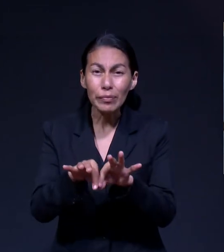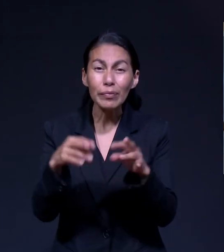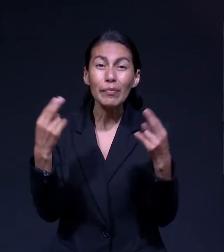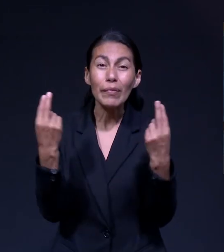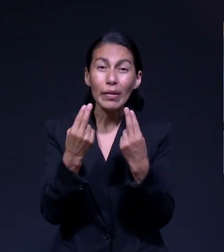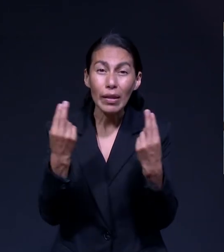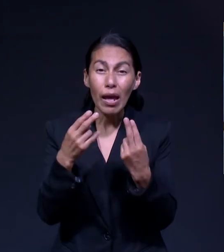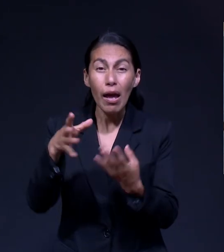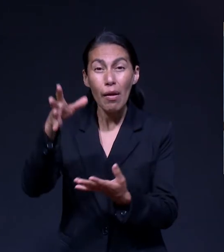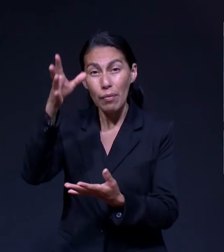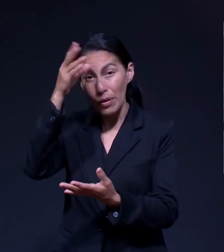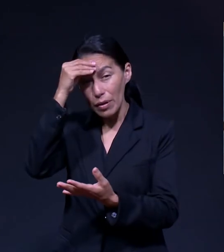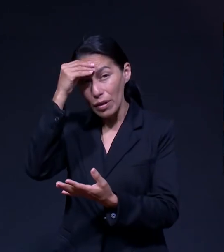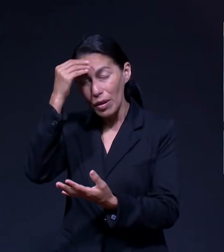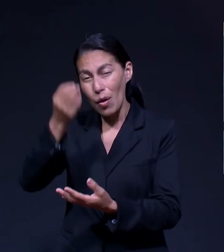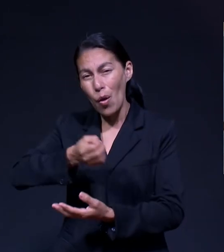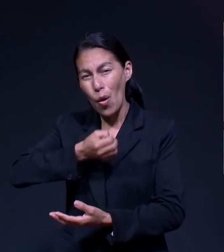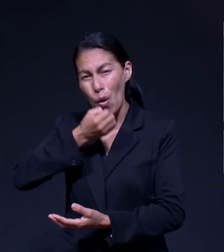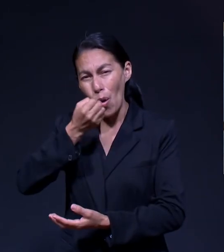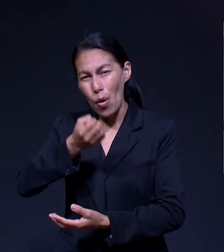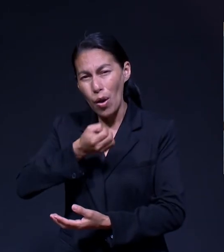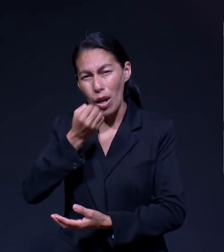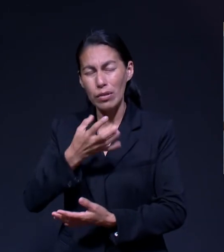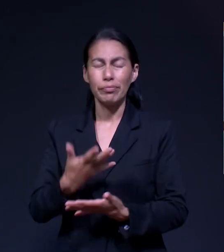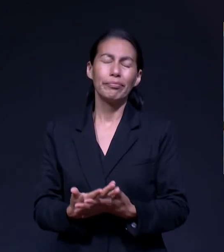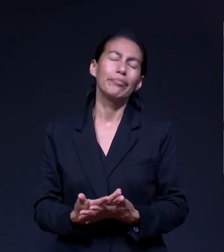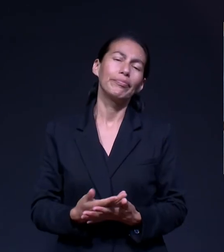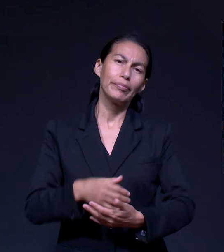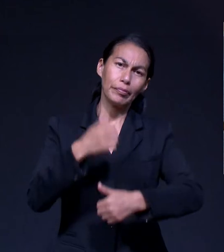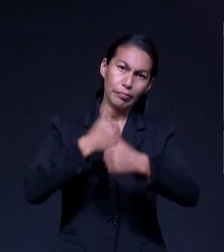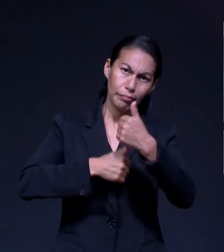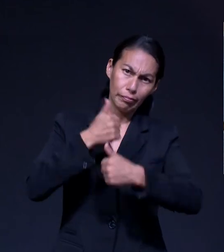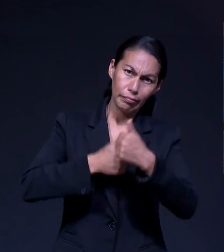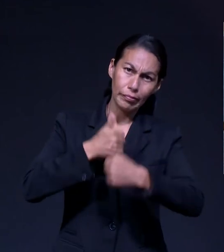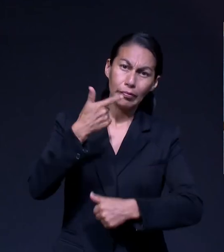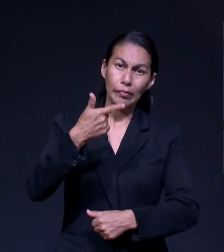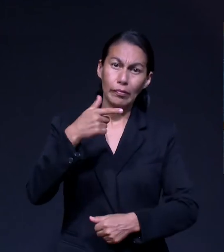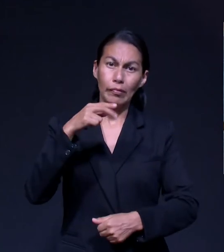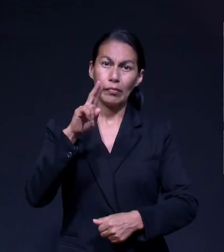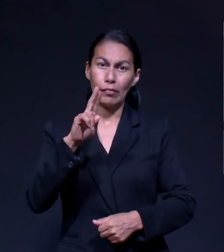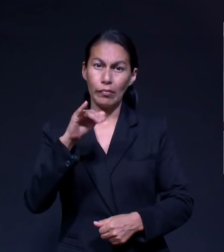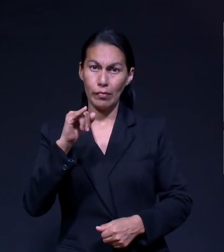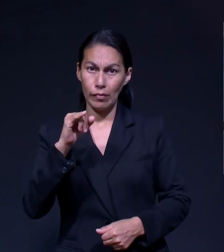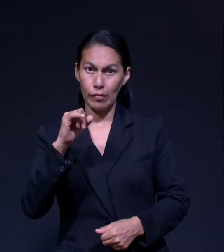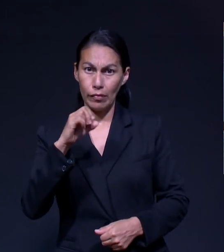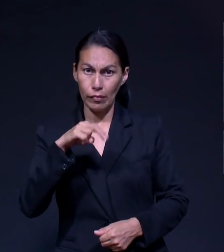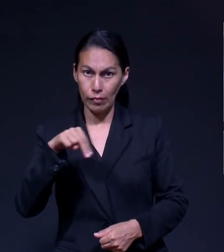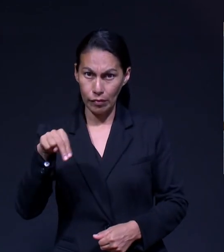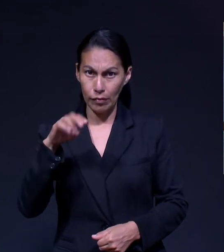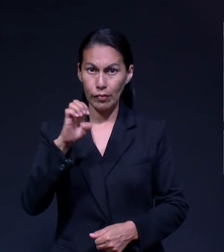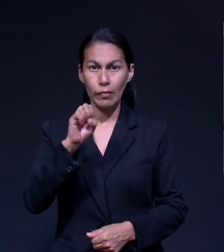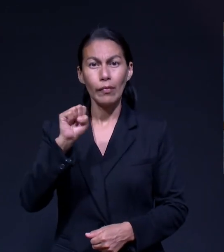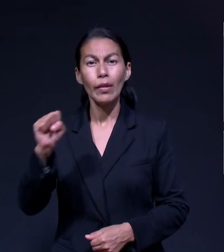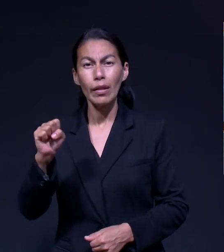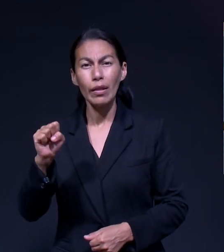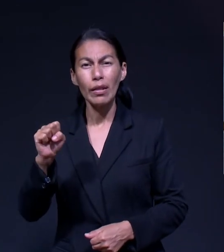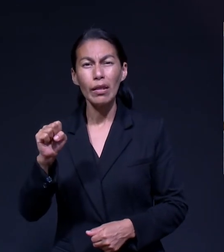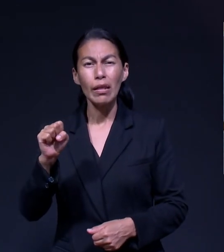El récord más grande del mundo hasta ahora ha sido una persona que ha